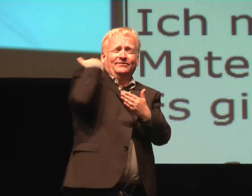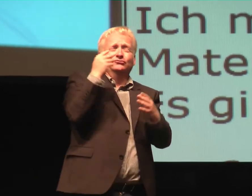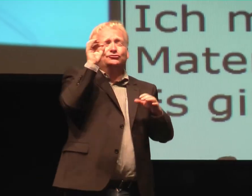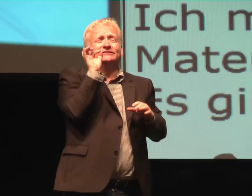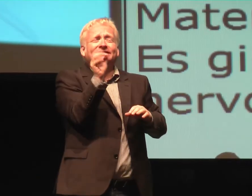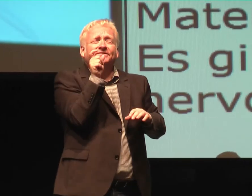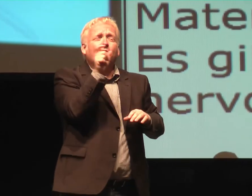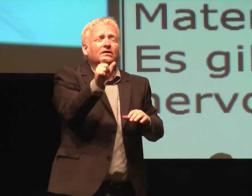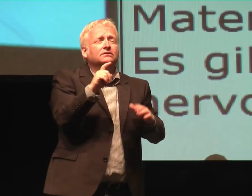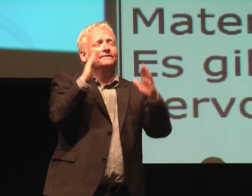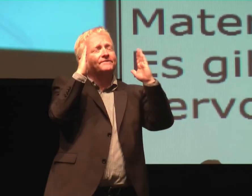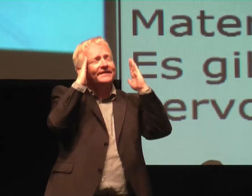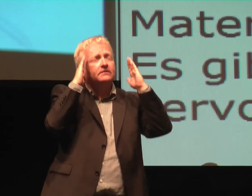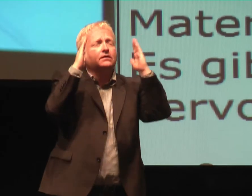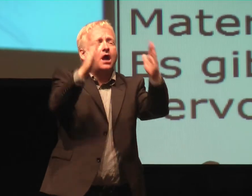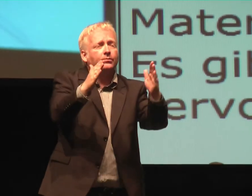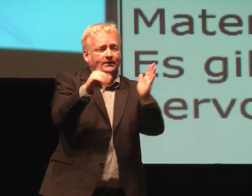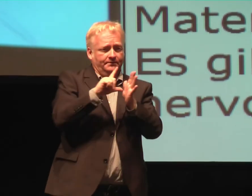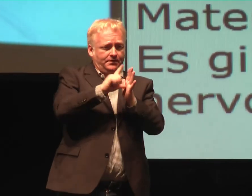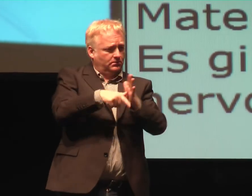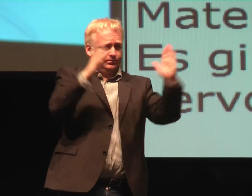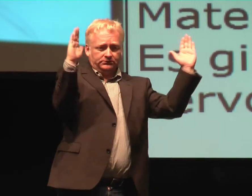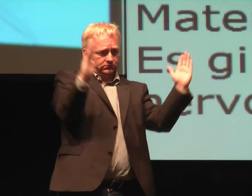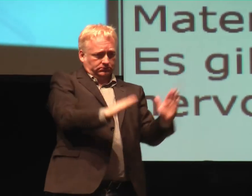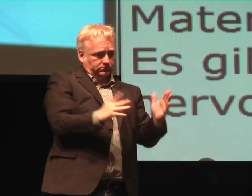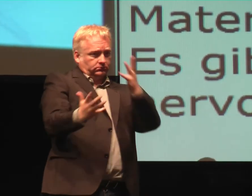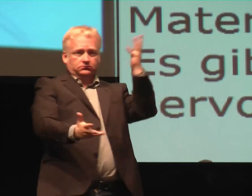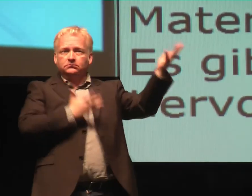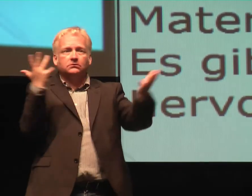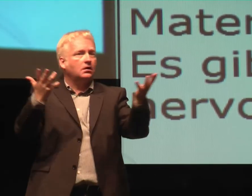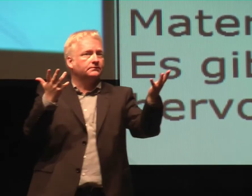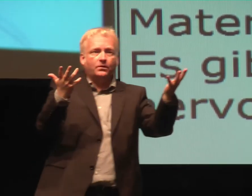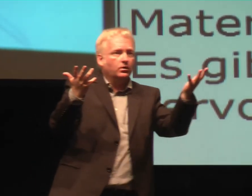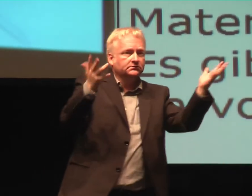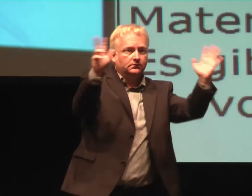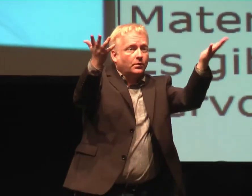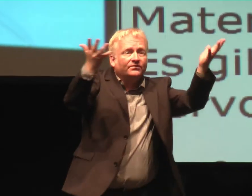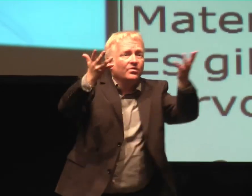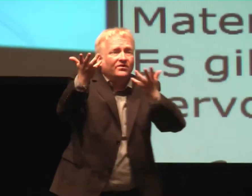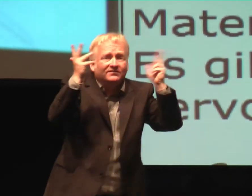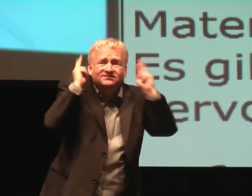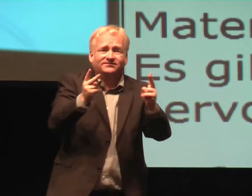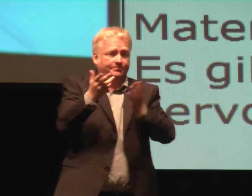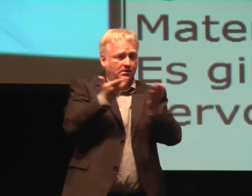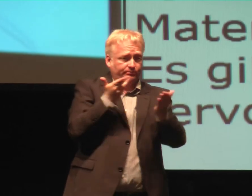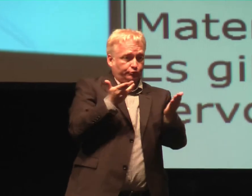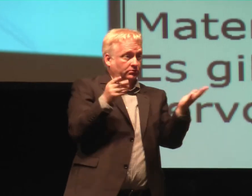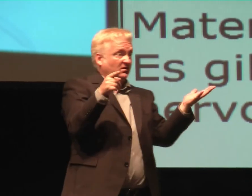wissen, wo sie hingehen sollen, die einfach auch so ein bisschen das Vertrauen verloren haben, die so ein bisschen